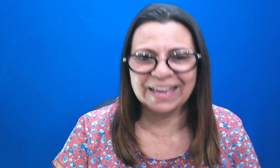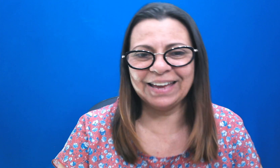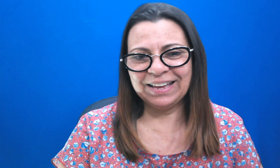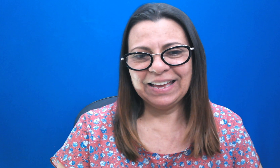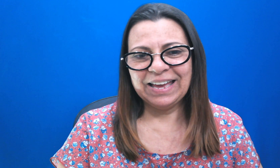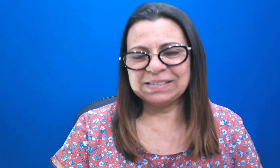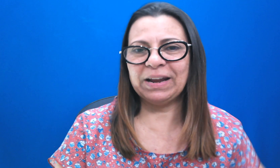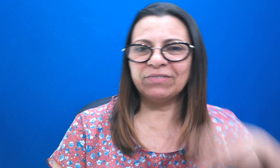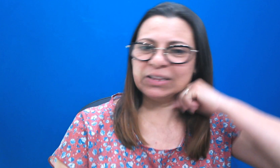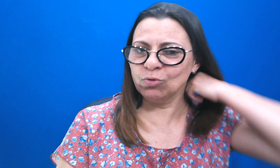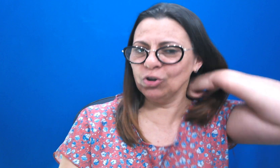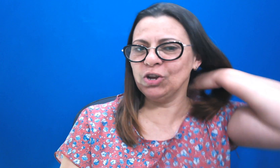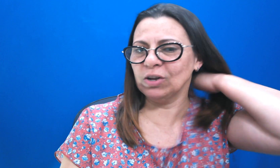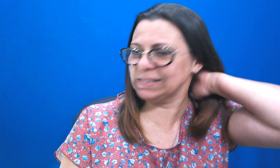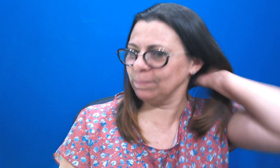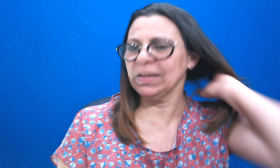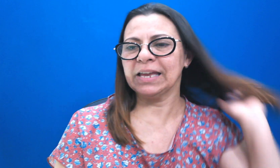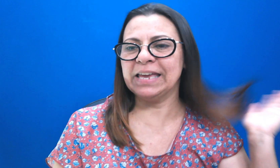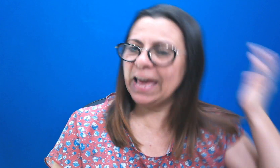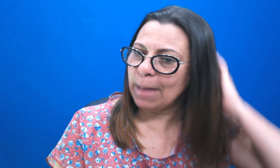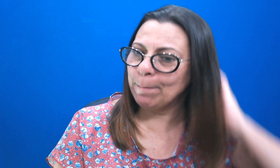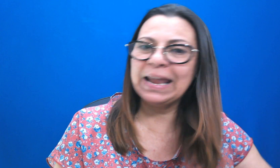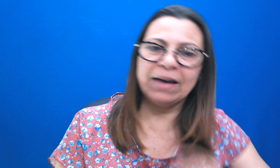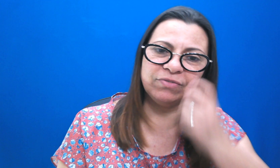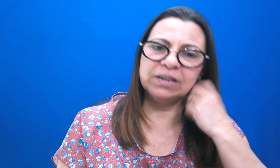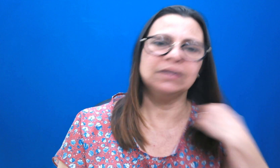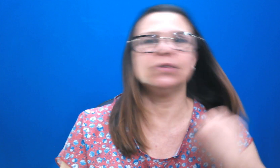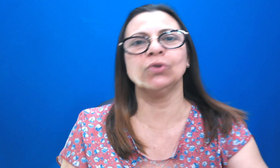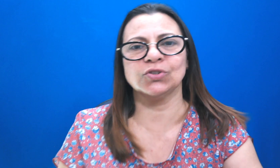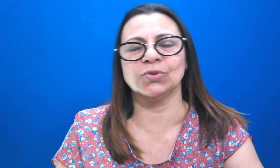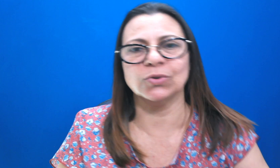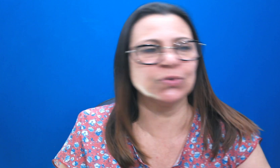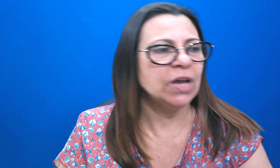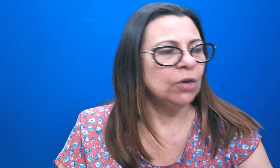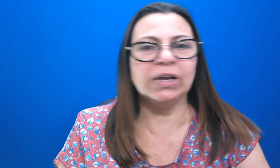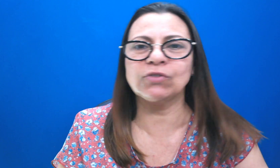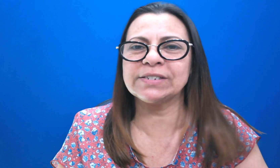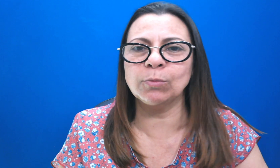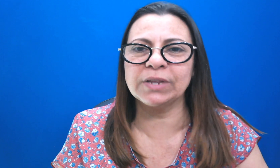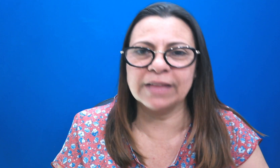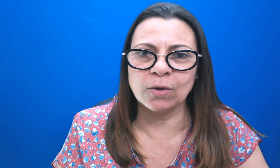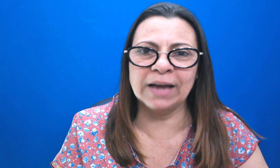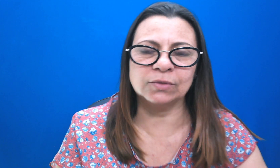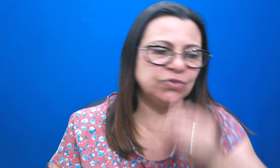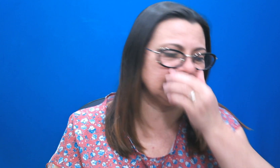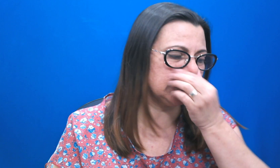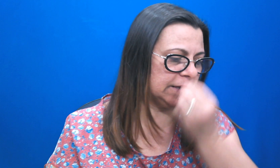esta palavra tão gloriosa que é a palavra do nosso Deus. No livro de Salmo 34, diz assim.